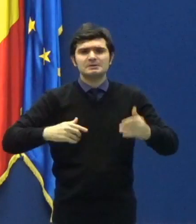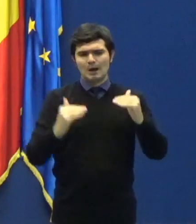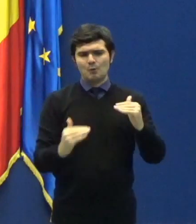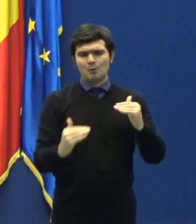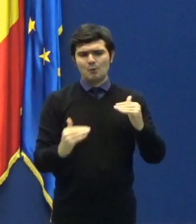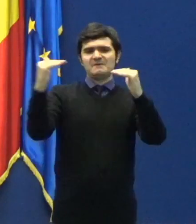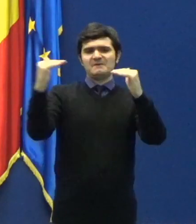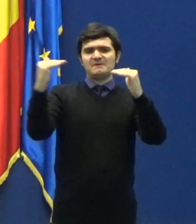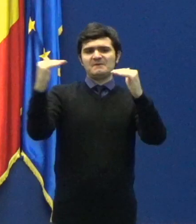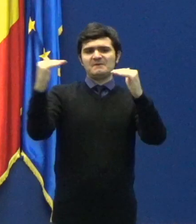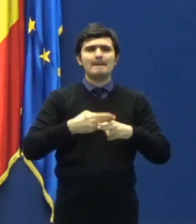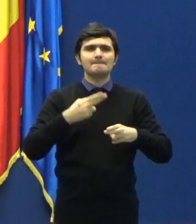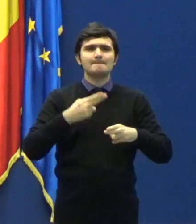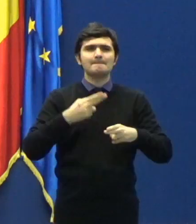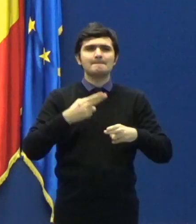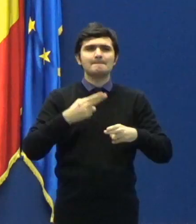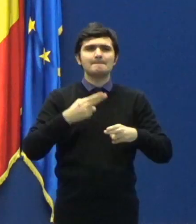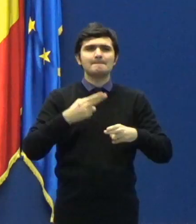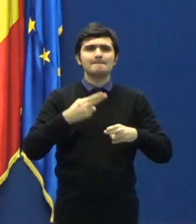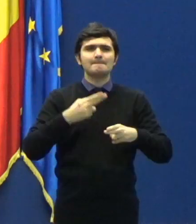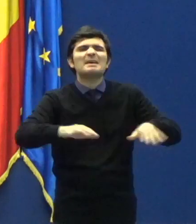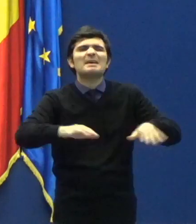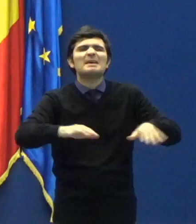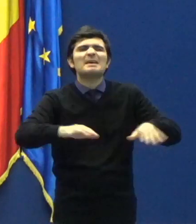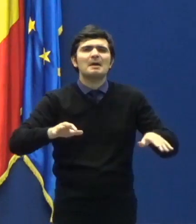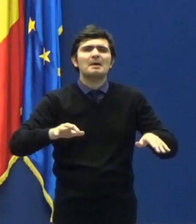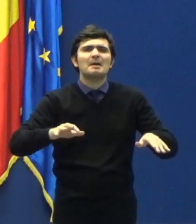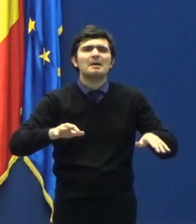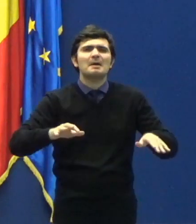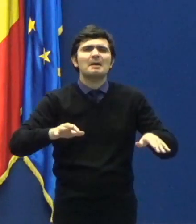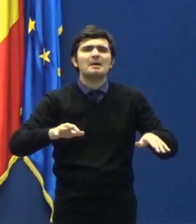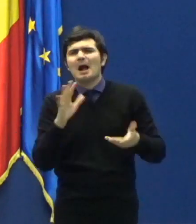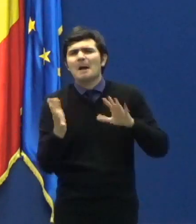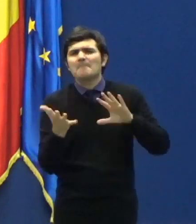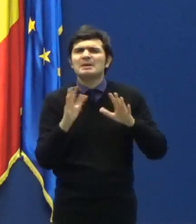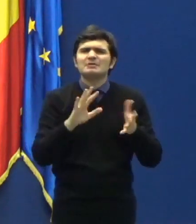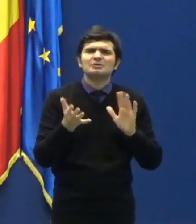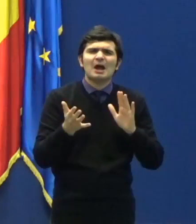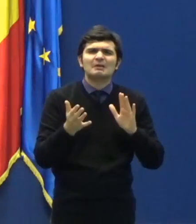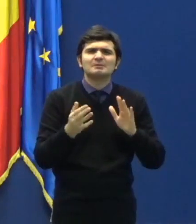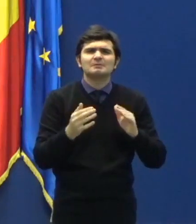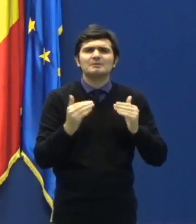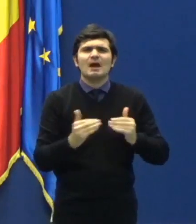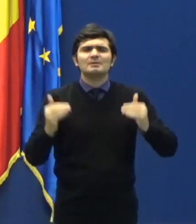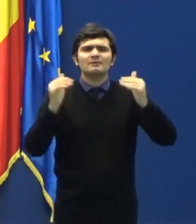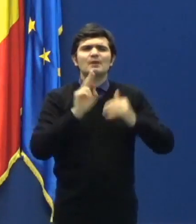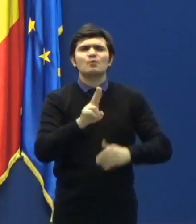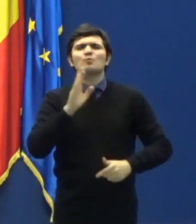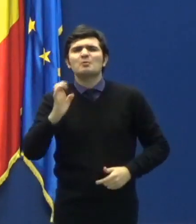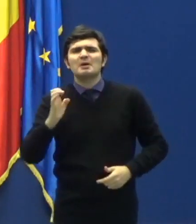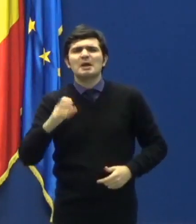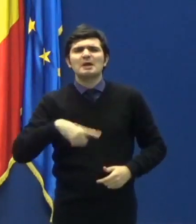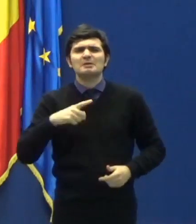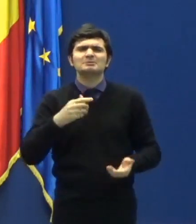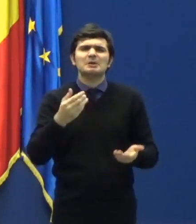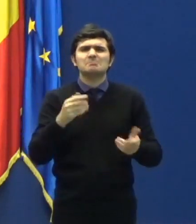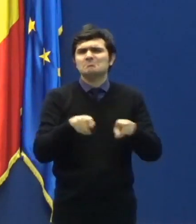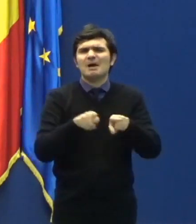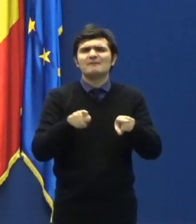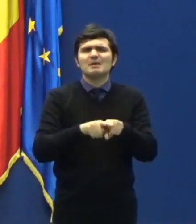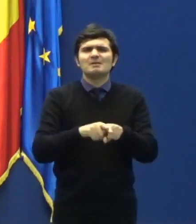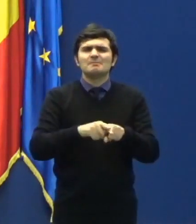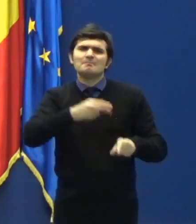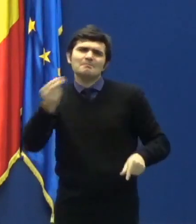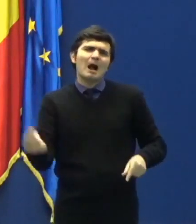apreciat la nivelul Uniunii Europene, comparativ cu alte state